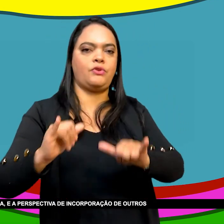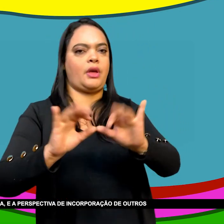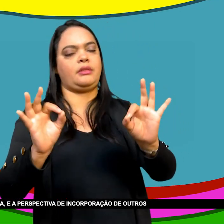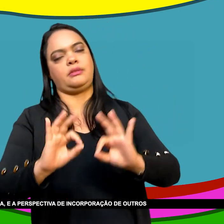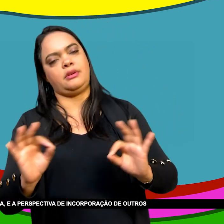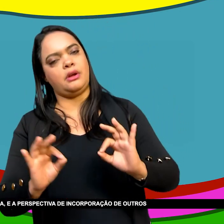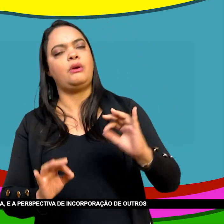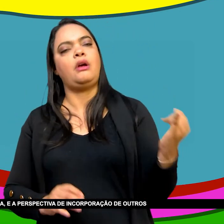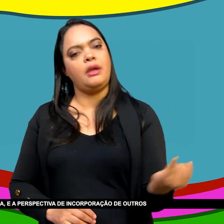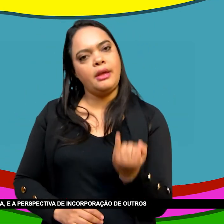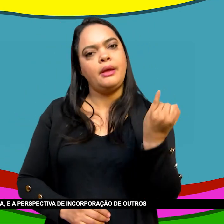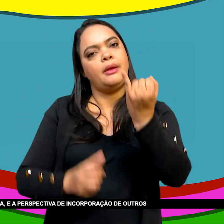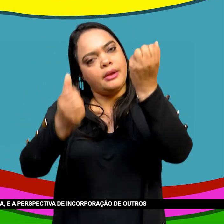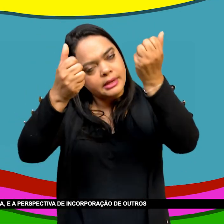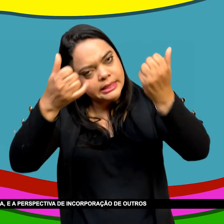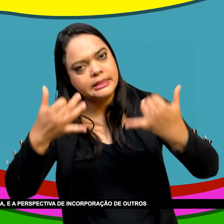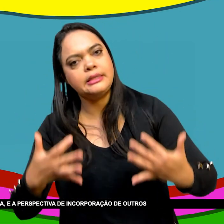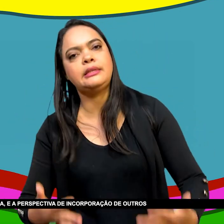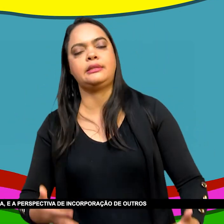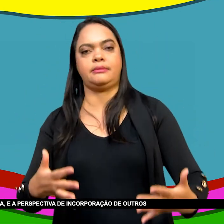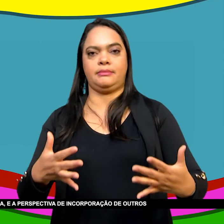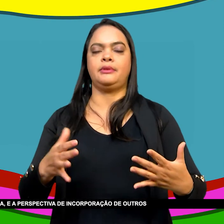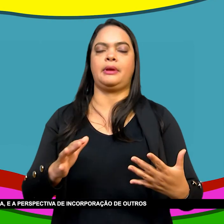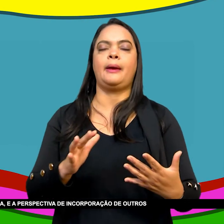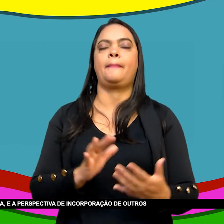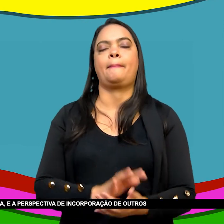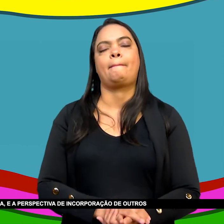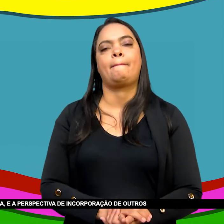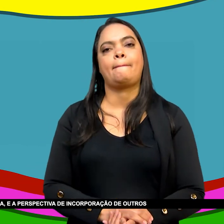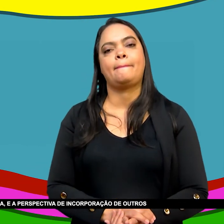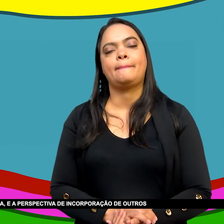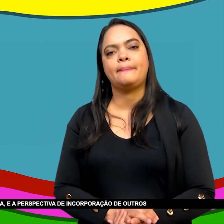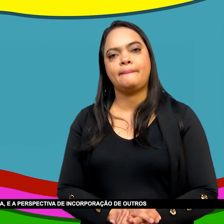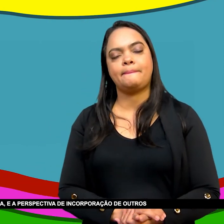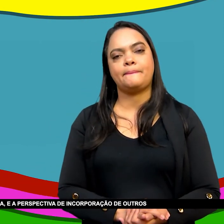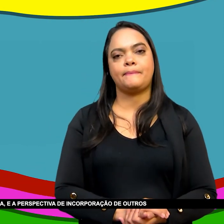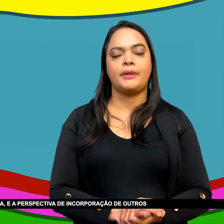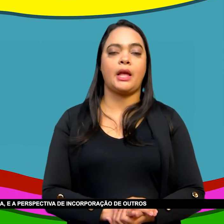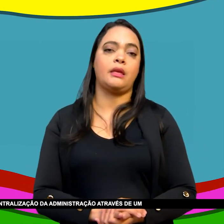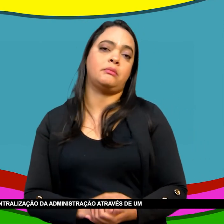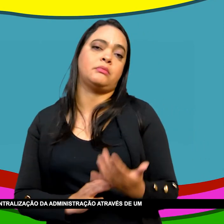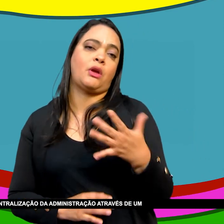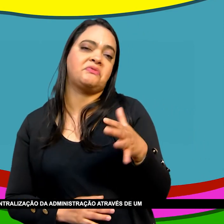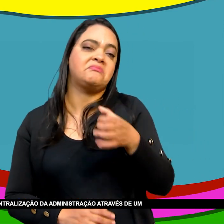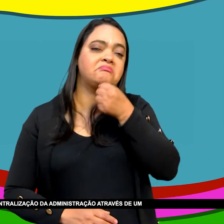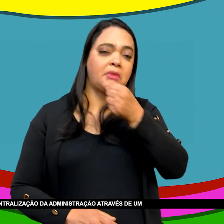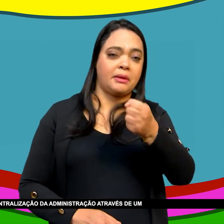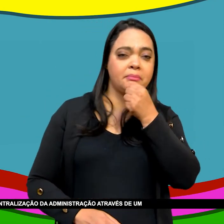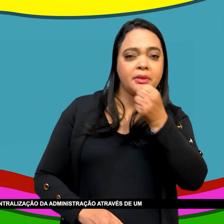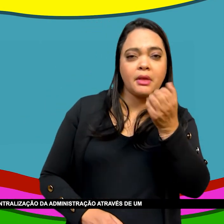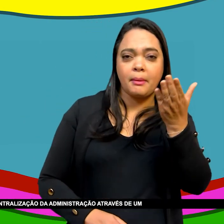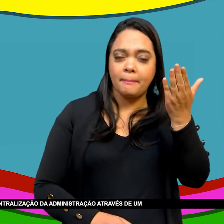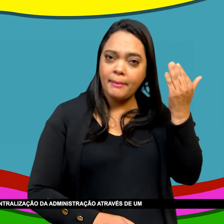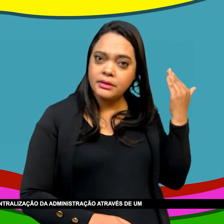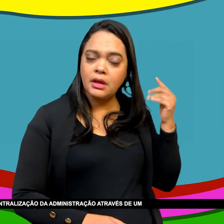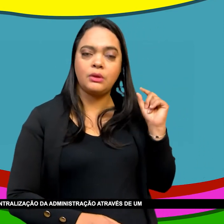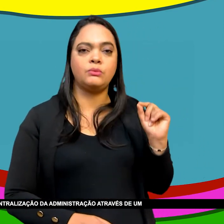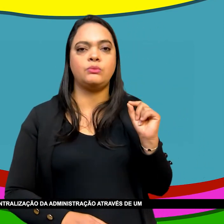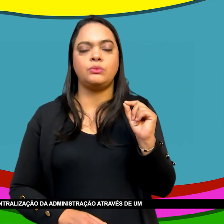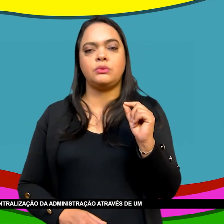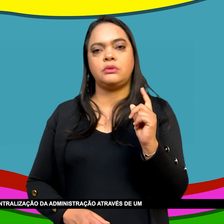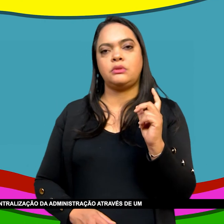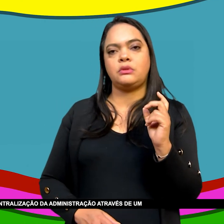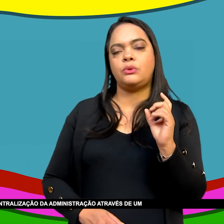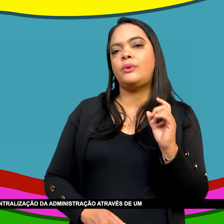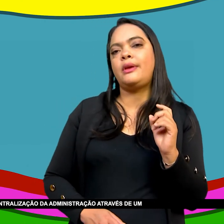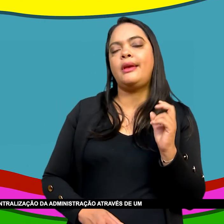Mais acelerada E a perspectiva De incorporação De outros setores Na vida pública Como as